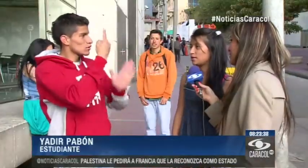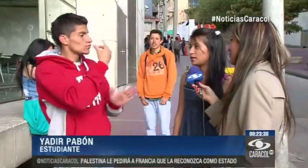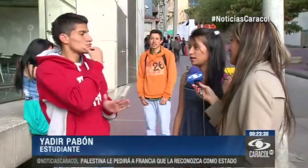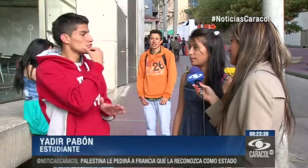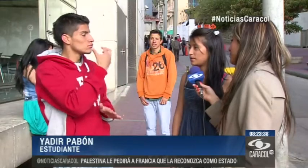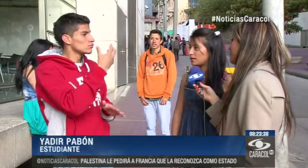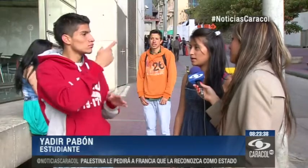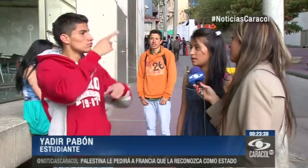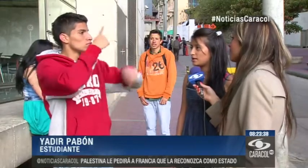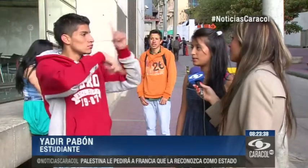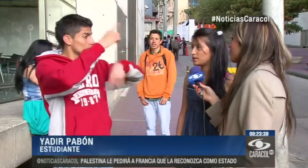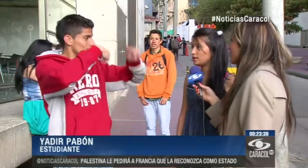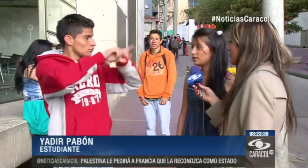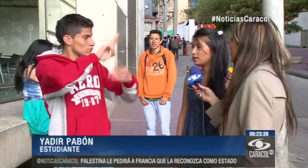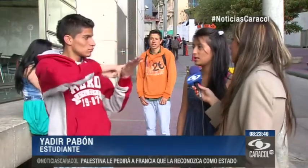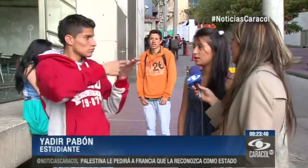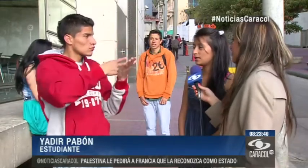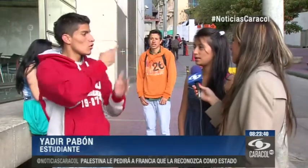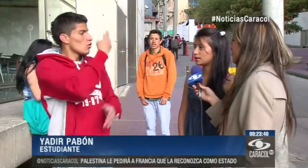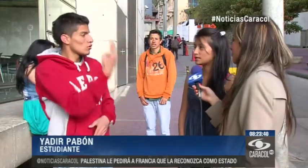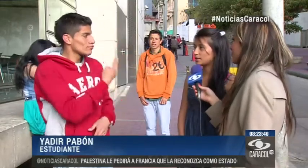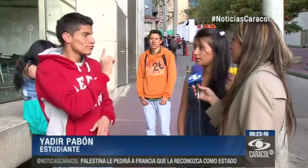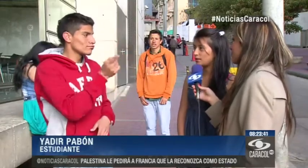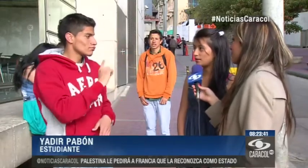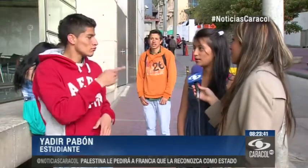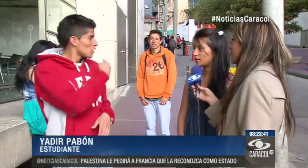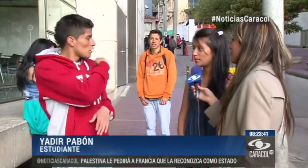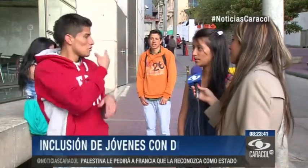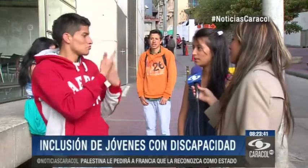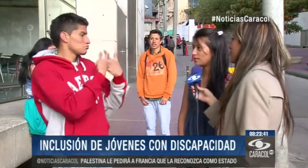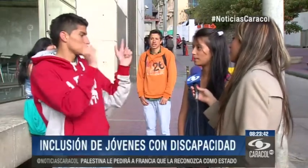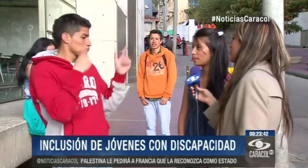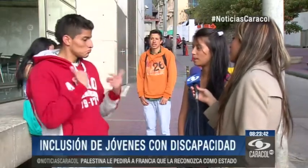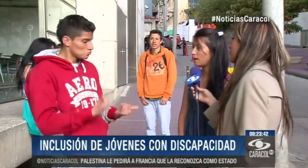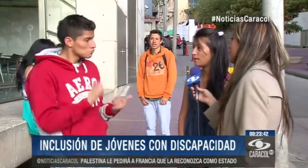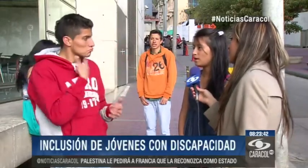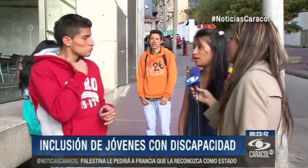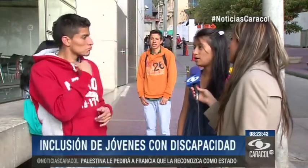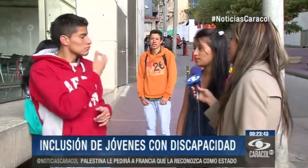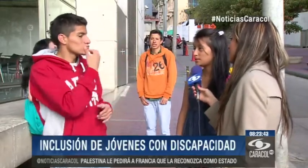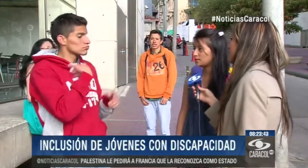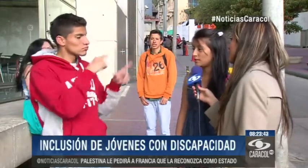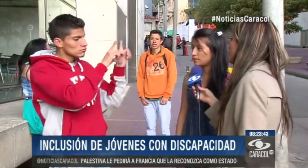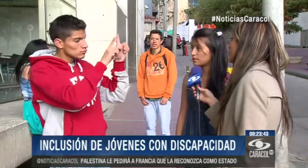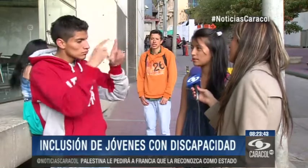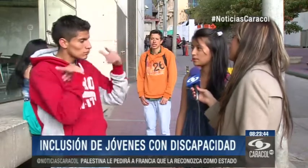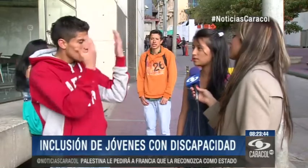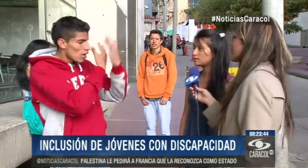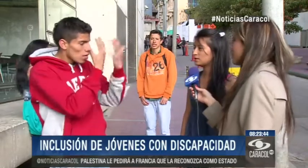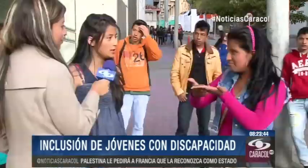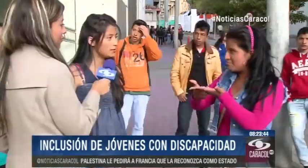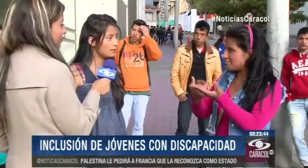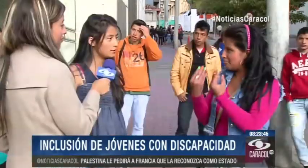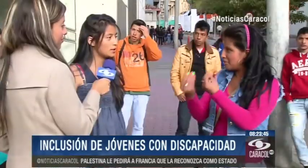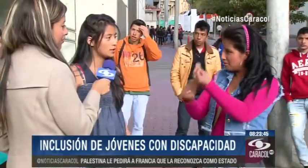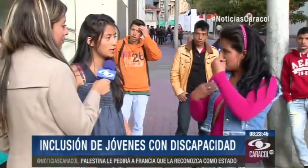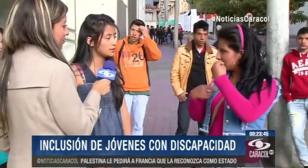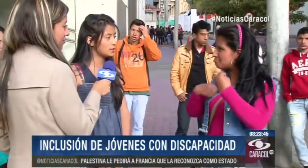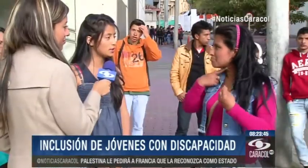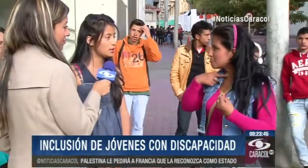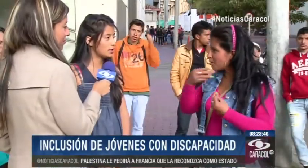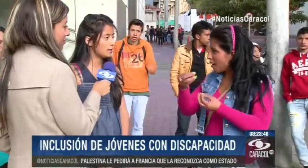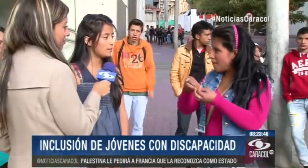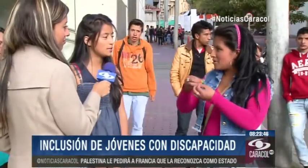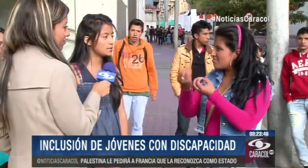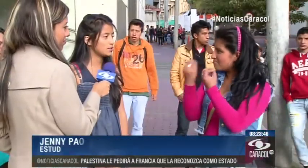tenía que depender del intérprete y tenía que estar mirando al intérprete, pero ahora me sentí libre porque me gusta. Y fue una gran